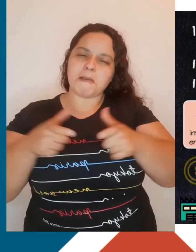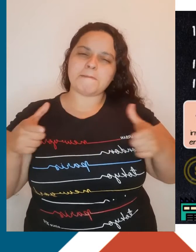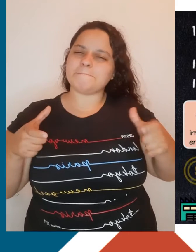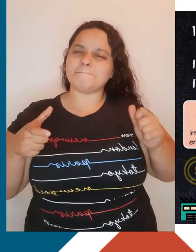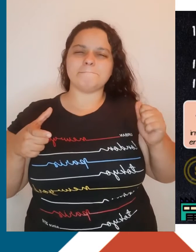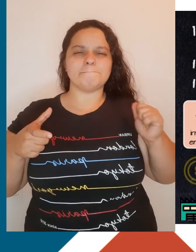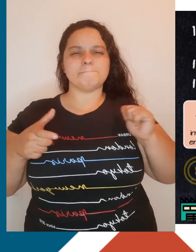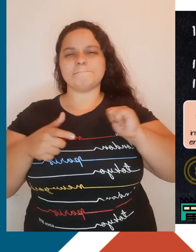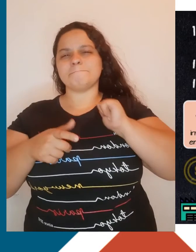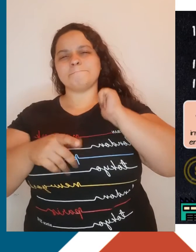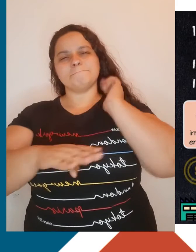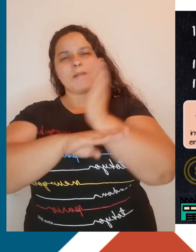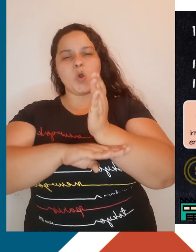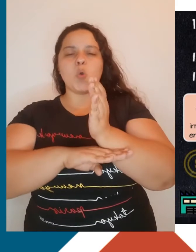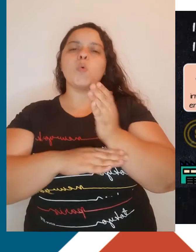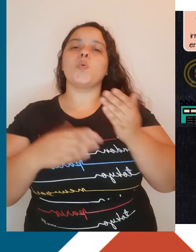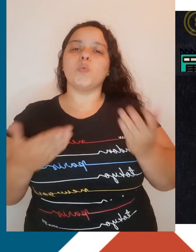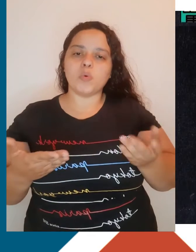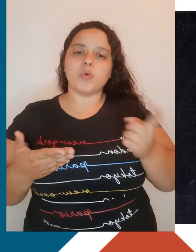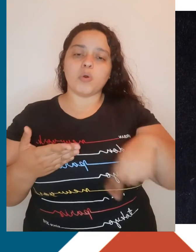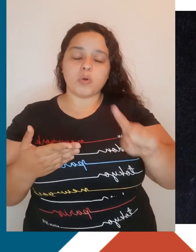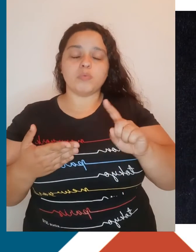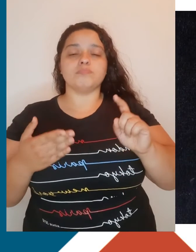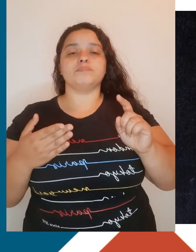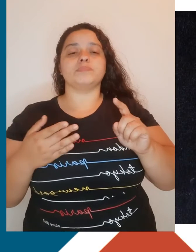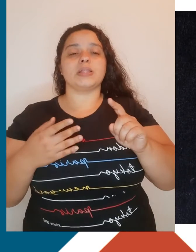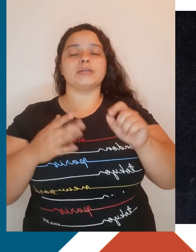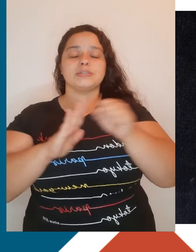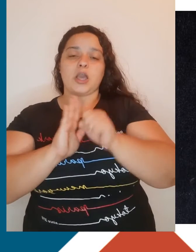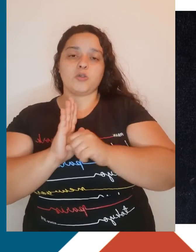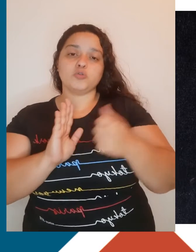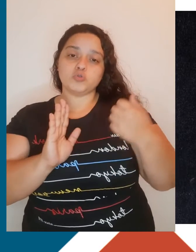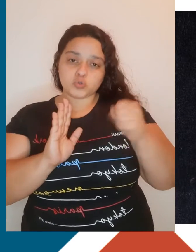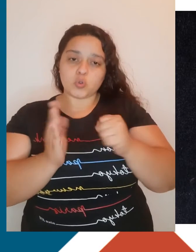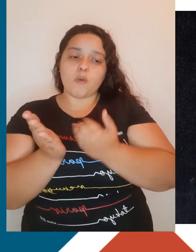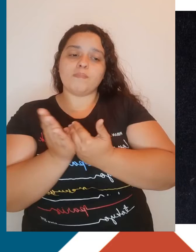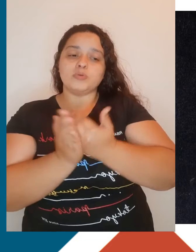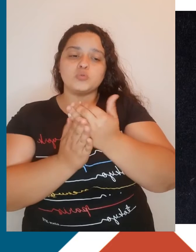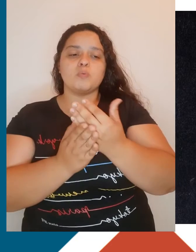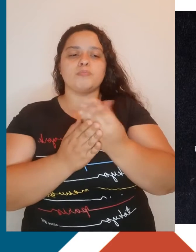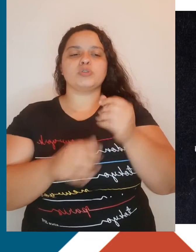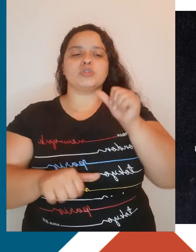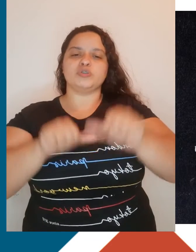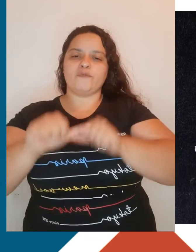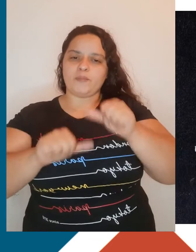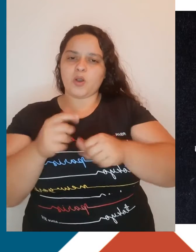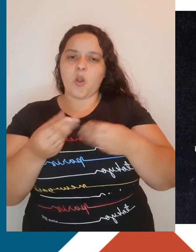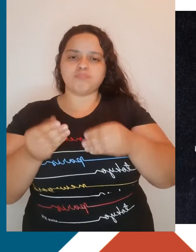desenvolvimento da industrialização, a partir de fins do século XVIII, levou a grandes transformações na forma de produção e de